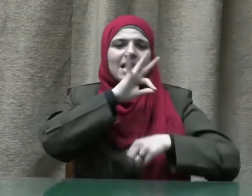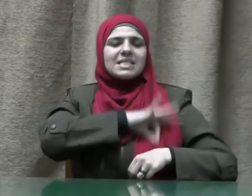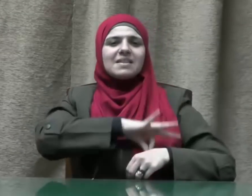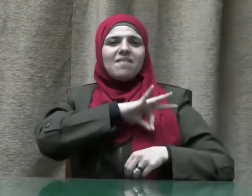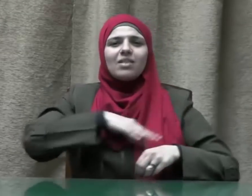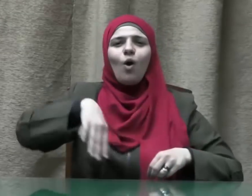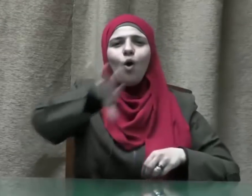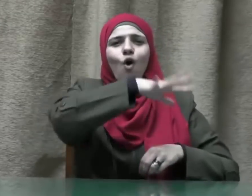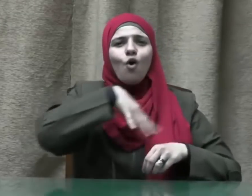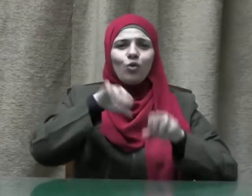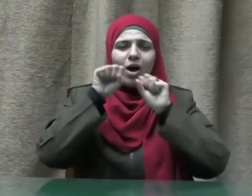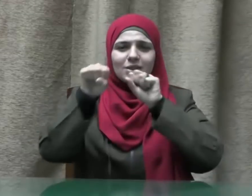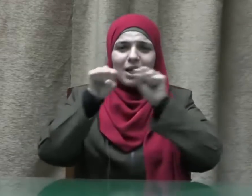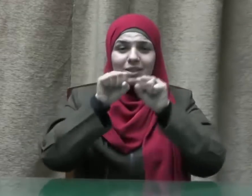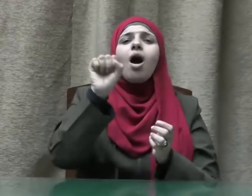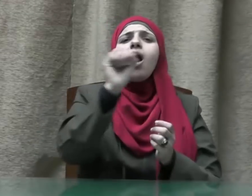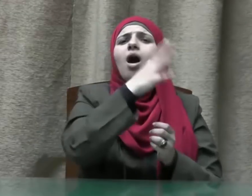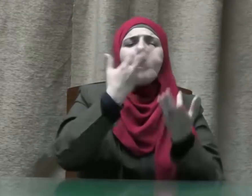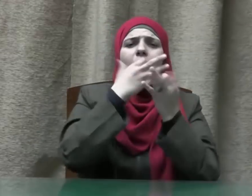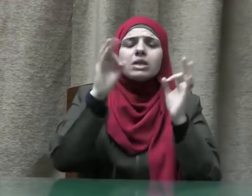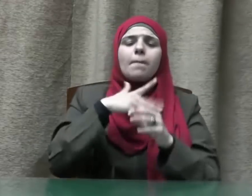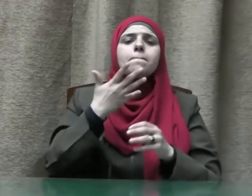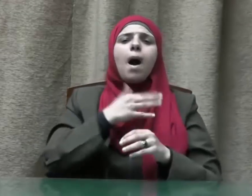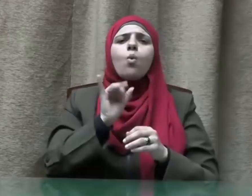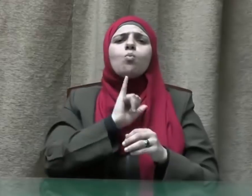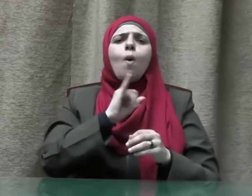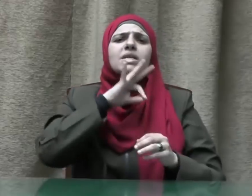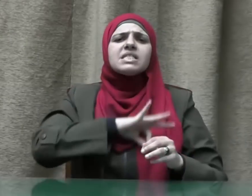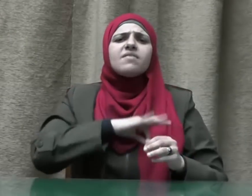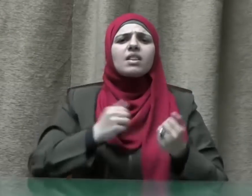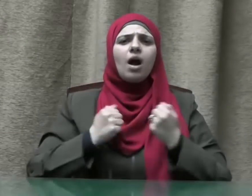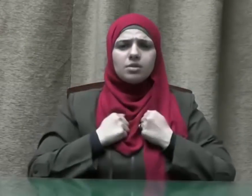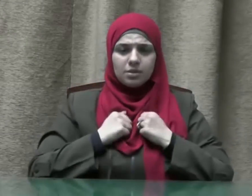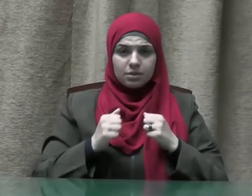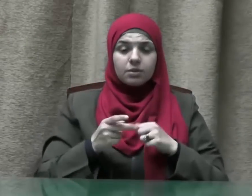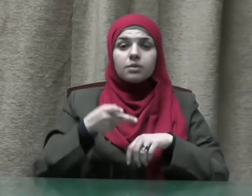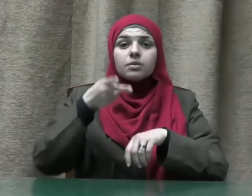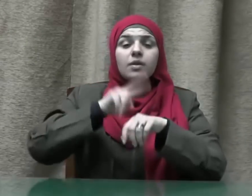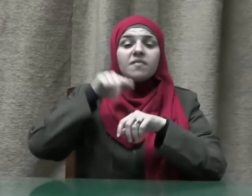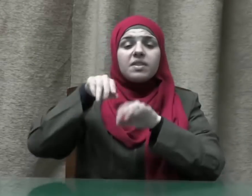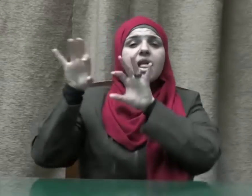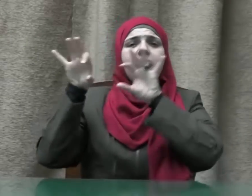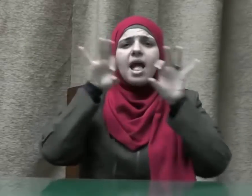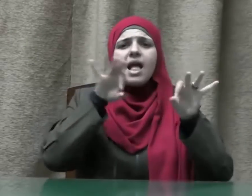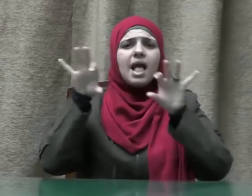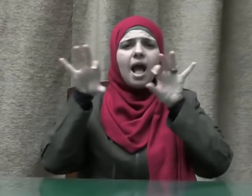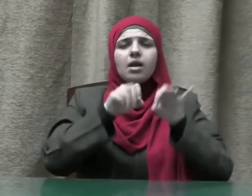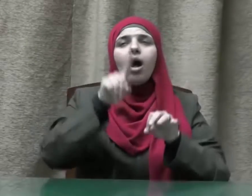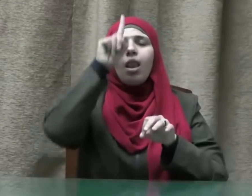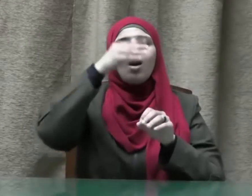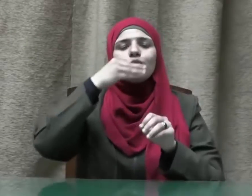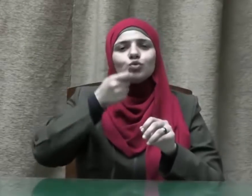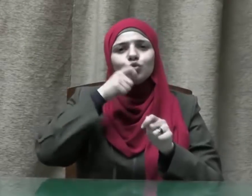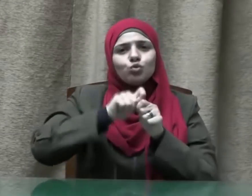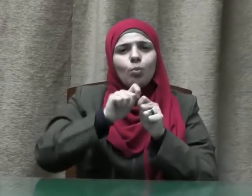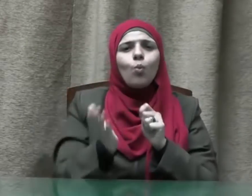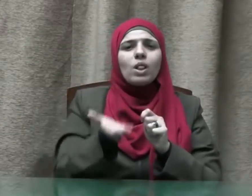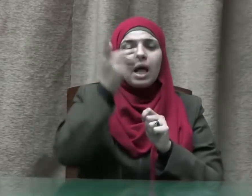ويحققون مصالحهم وجاءت آيات الذكر الحكيم لتبين